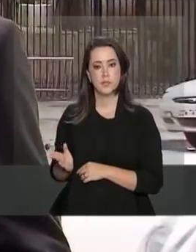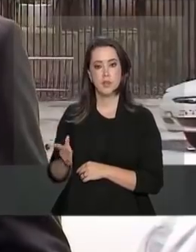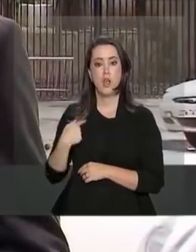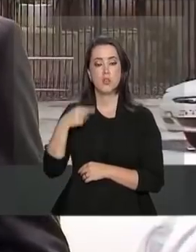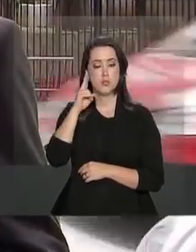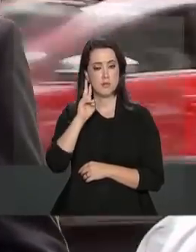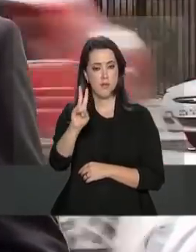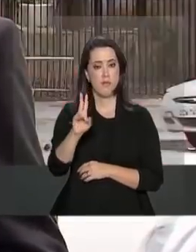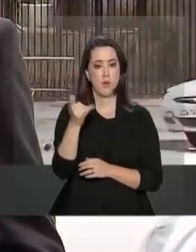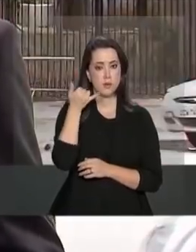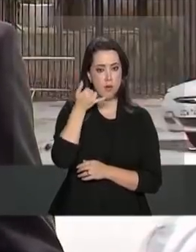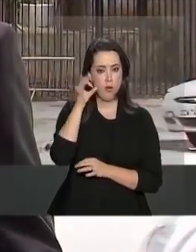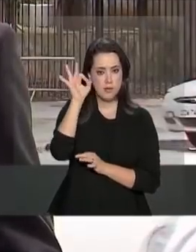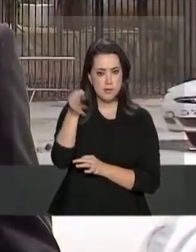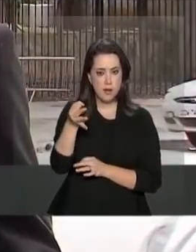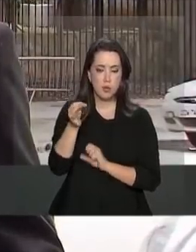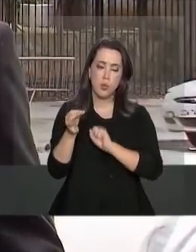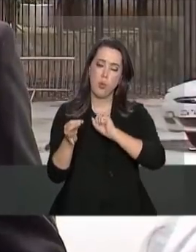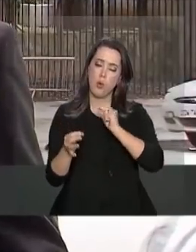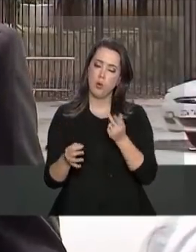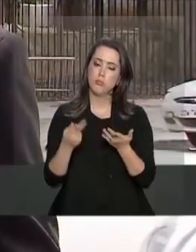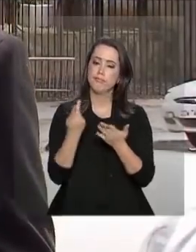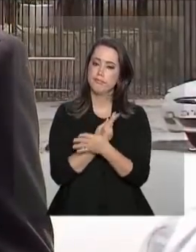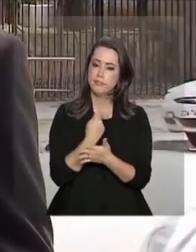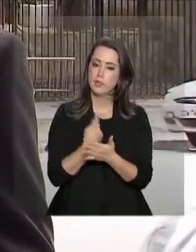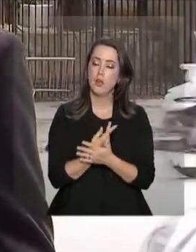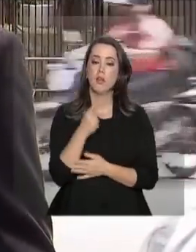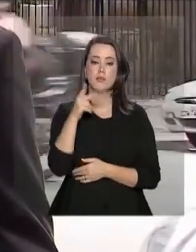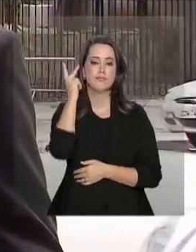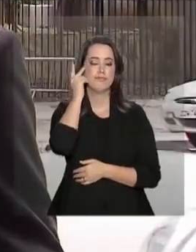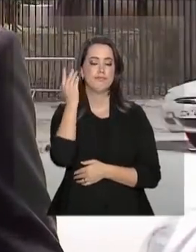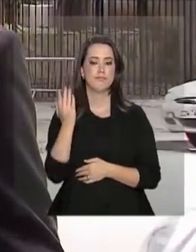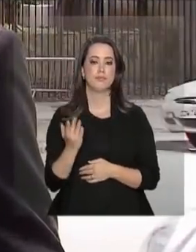.anatel.gov.br. De São Paulo, Ricardo Ferraz.